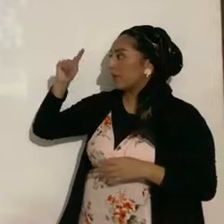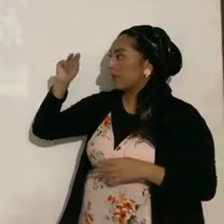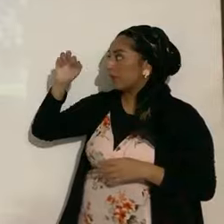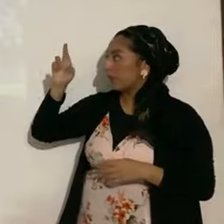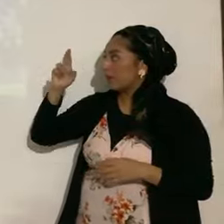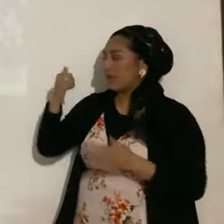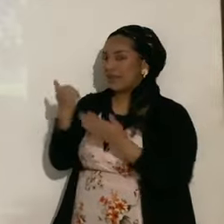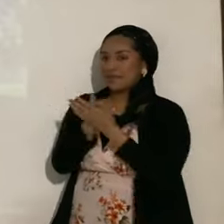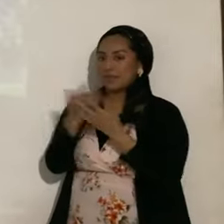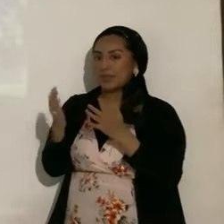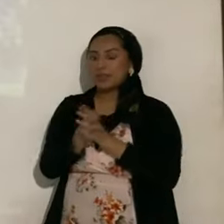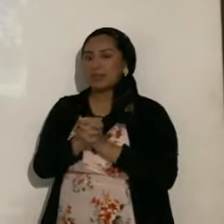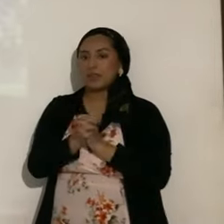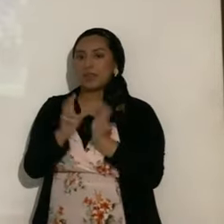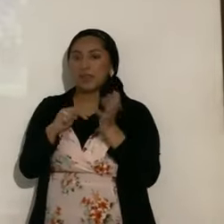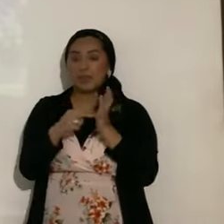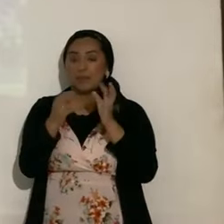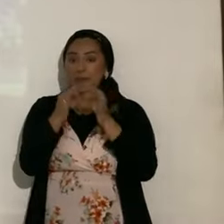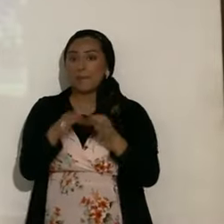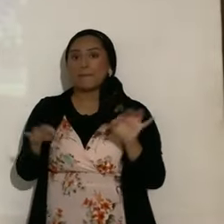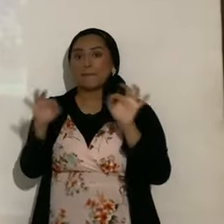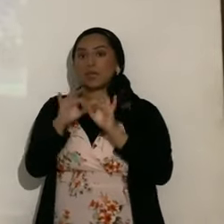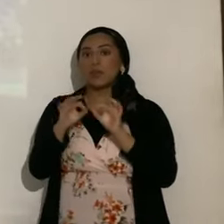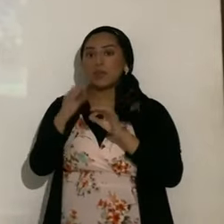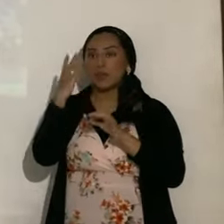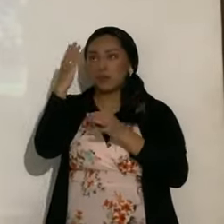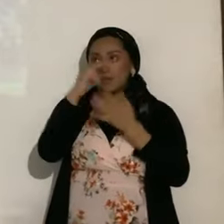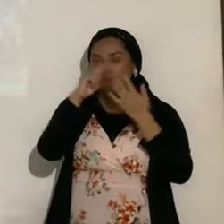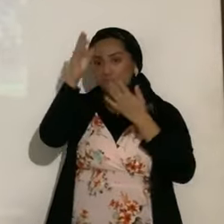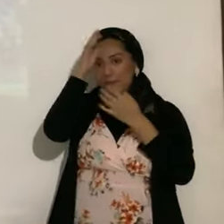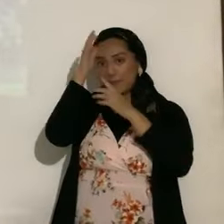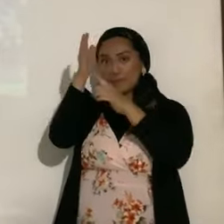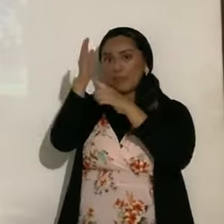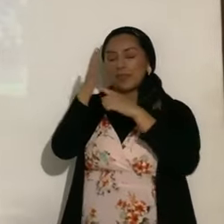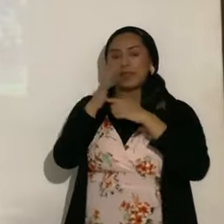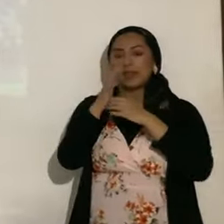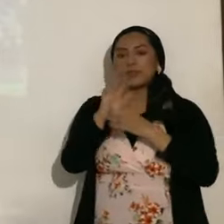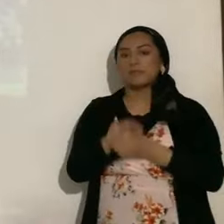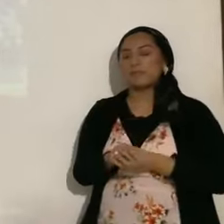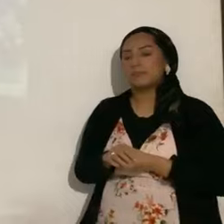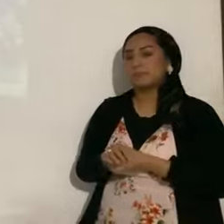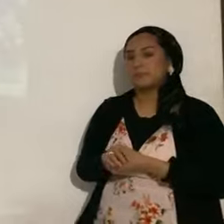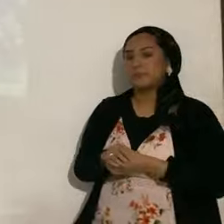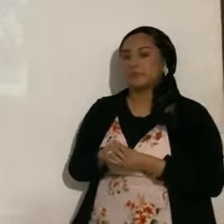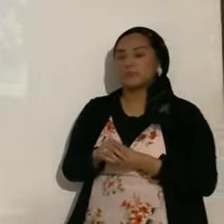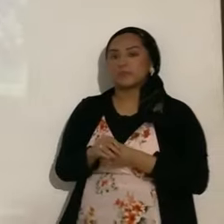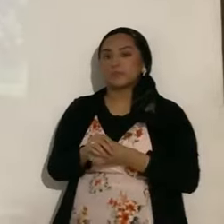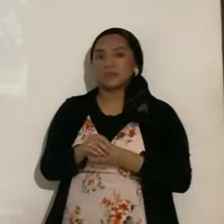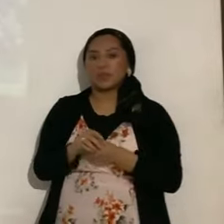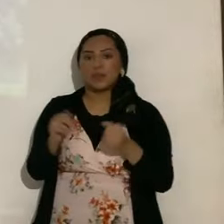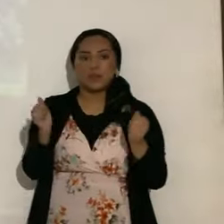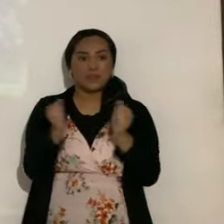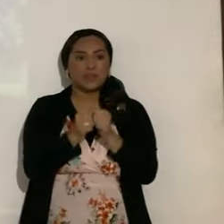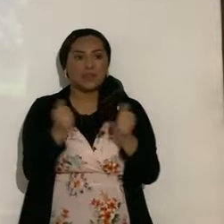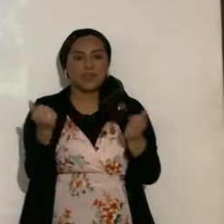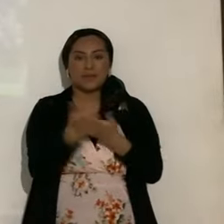carnero. Esta es una señal importantísima que nos está dando el Eterno, nos va a dar el Eterno, pero con toda la tecnología que hay hoy,